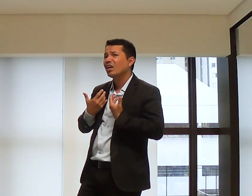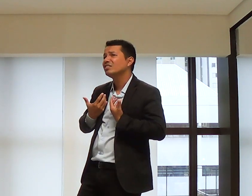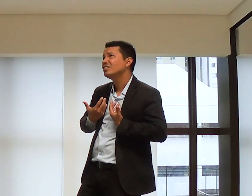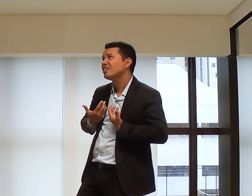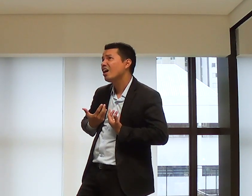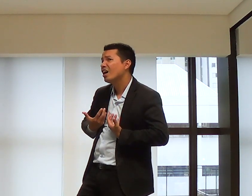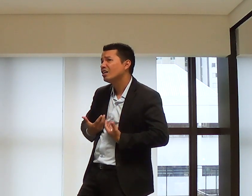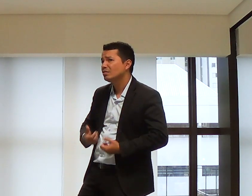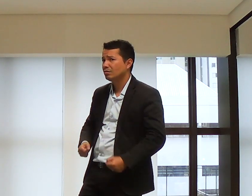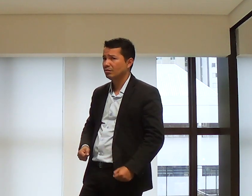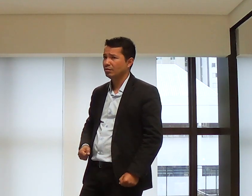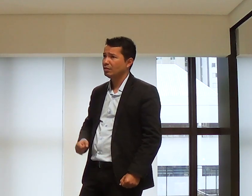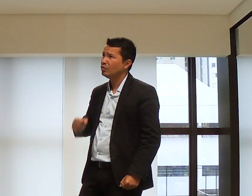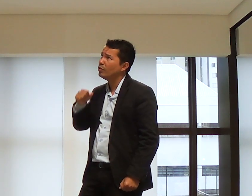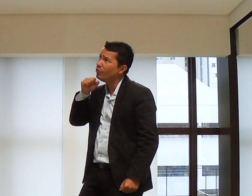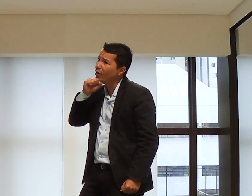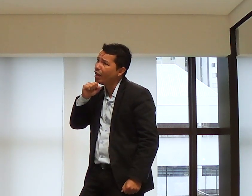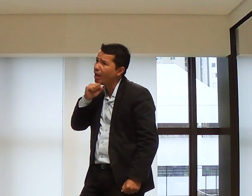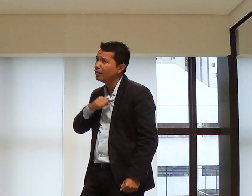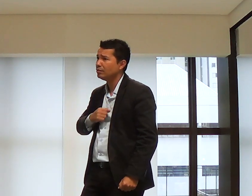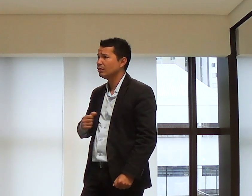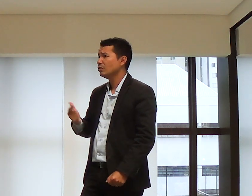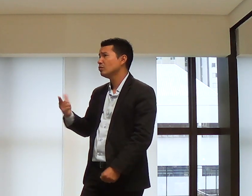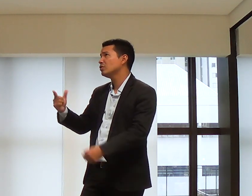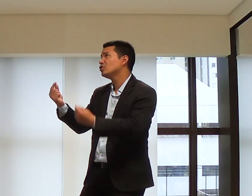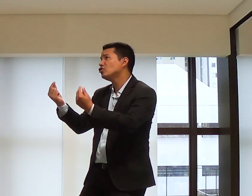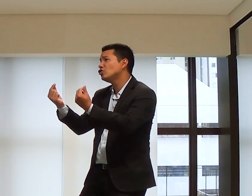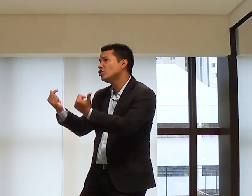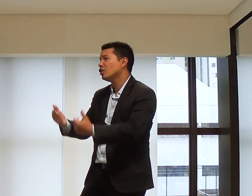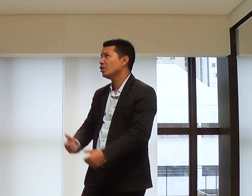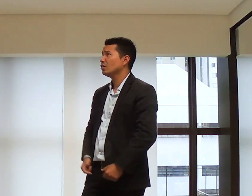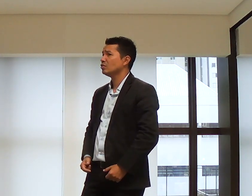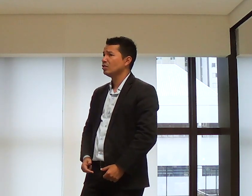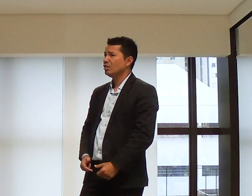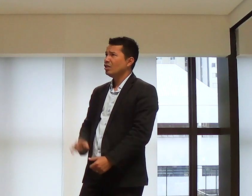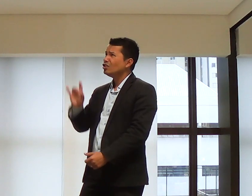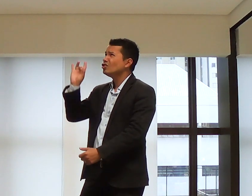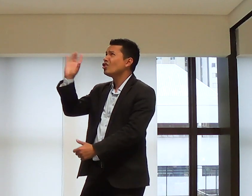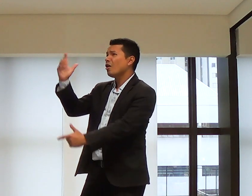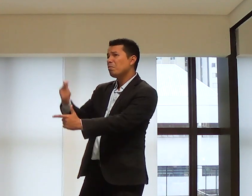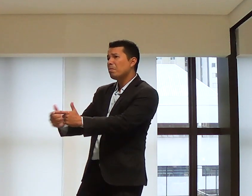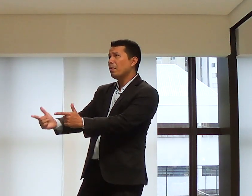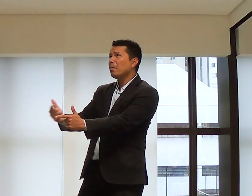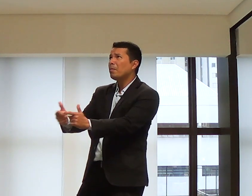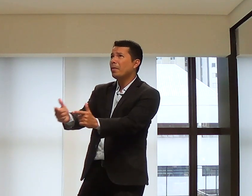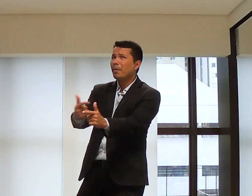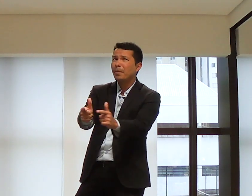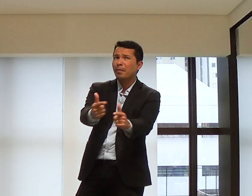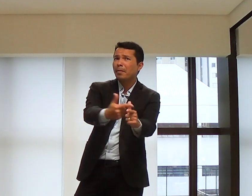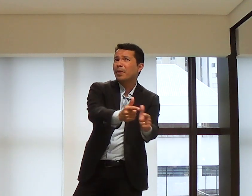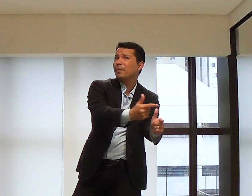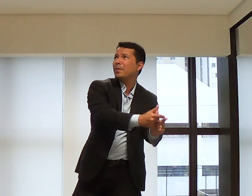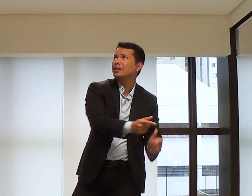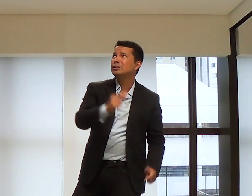Você está se desculpando com Deus, por exemplo, estou cansado, estou velho, não tenho dinheiro, sou meio cheio de